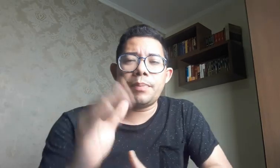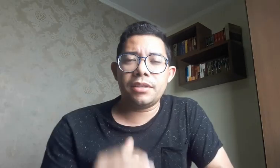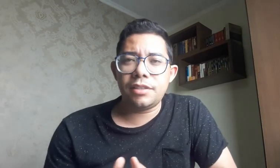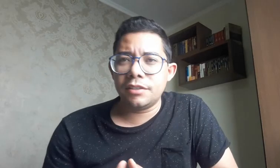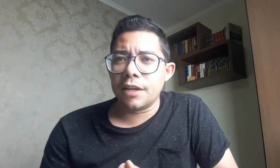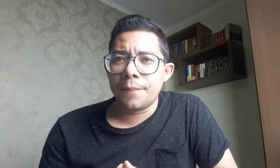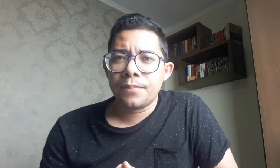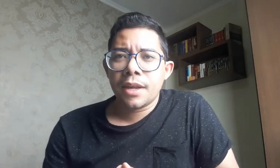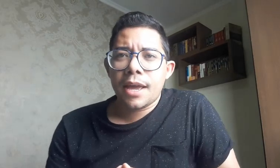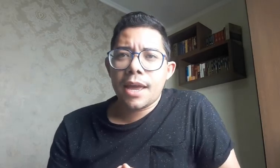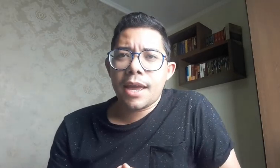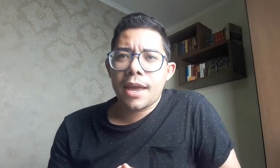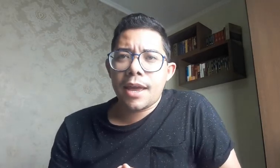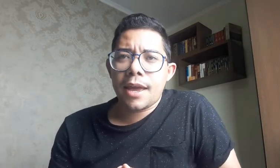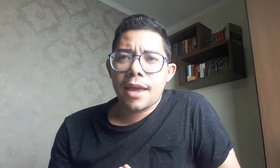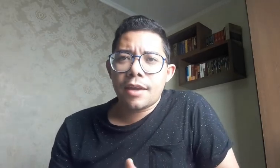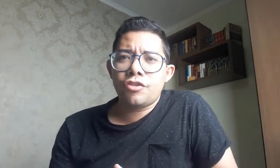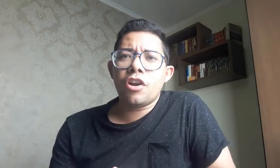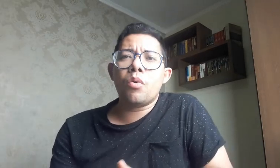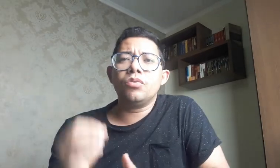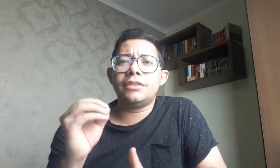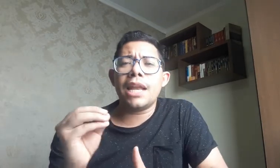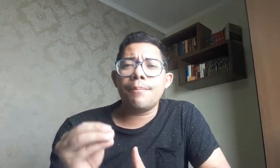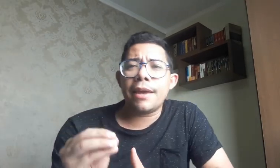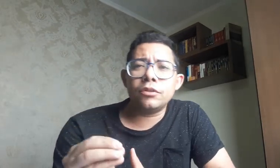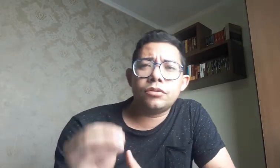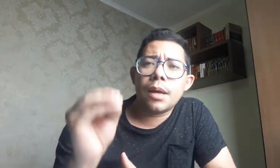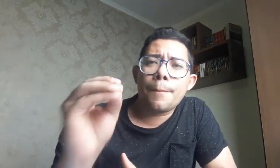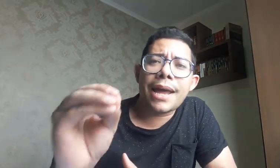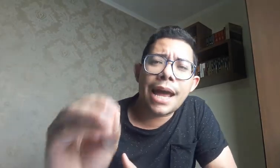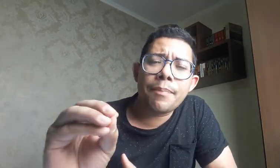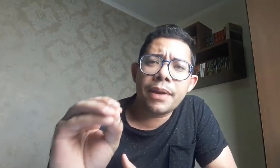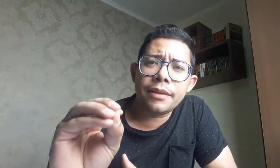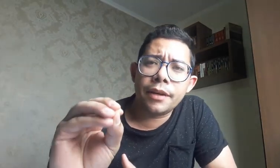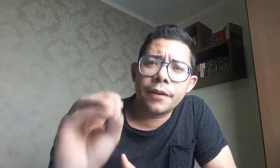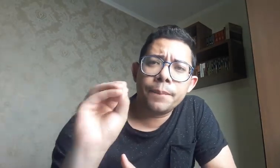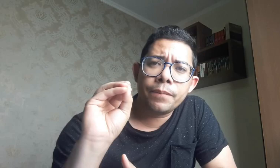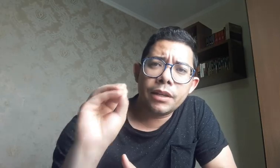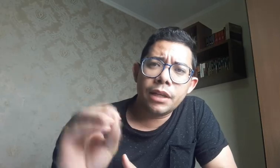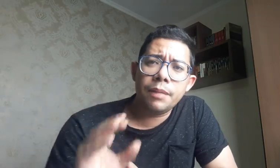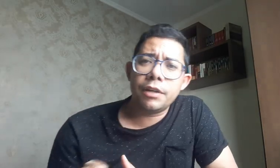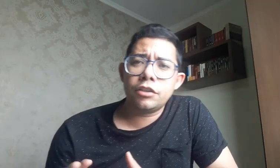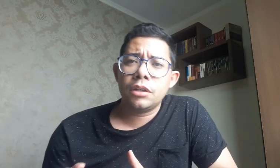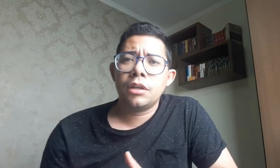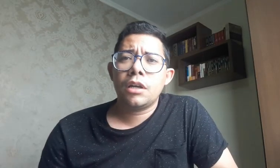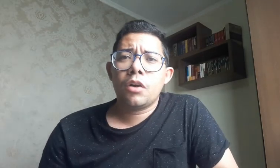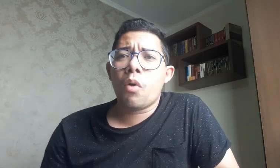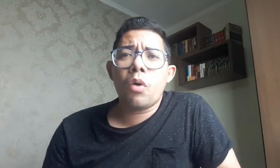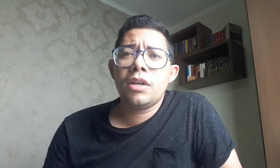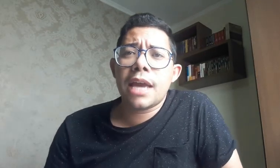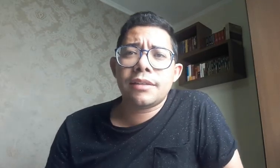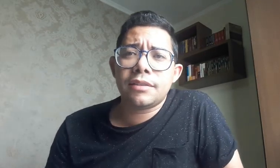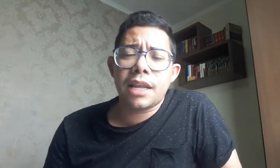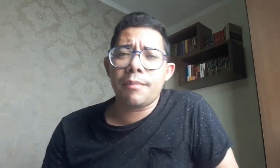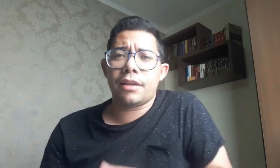precisa de alguns elementos para aprender Libras. Qual que é esses elementos?